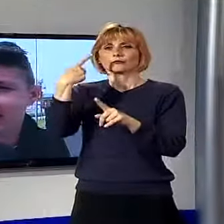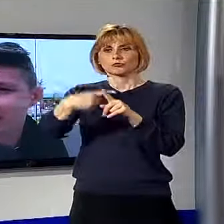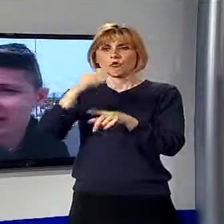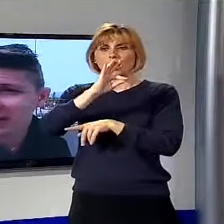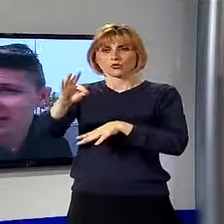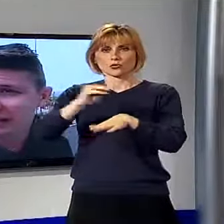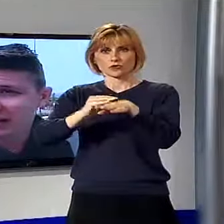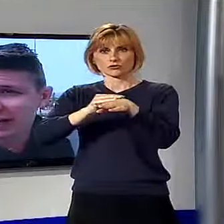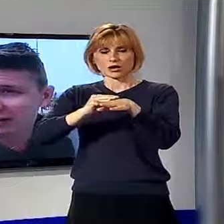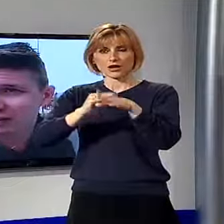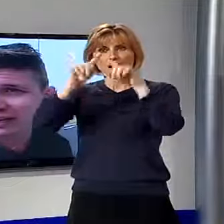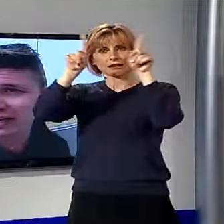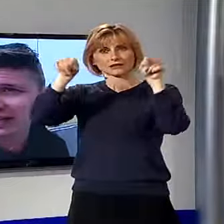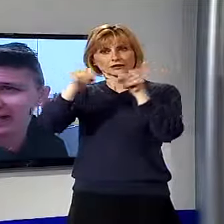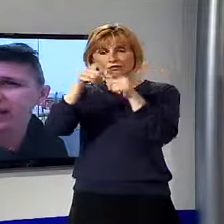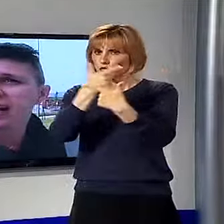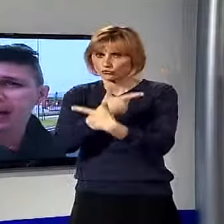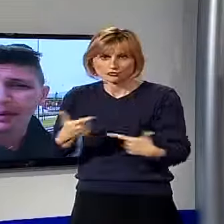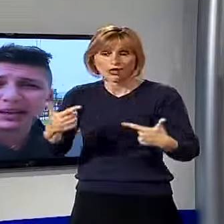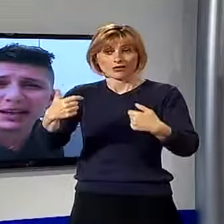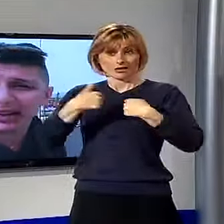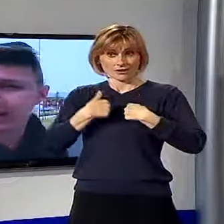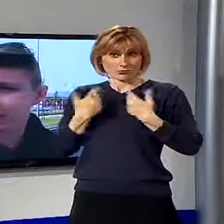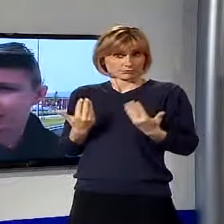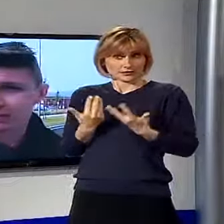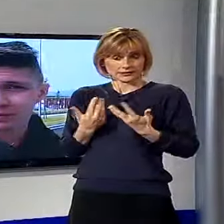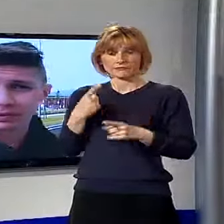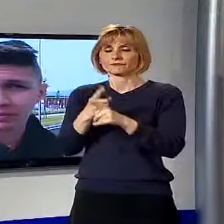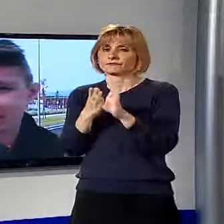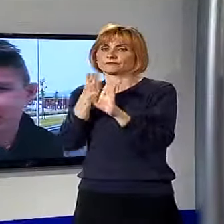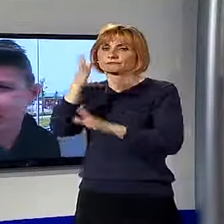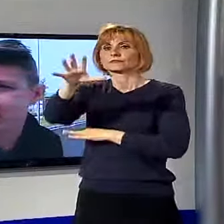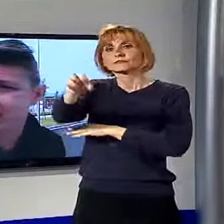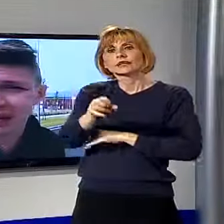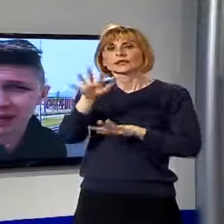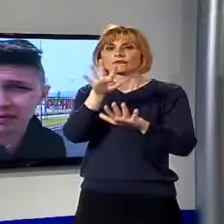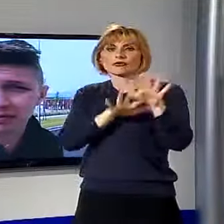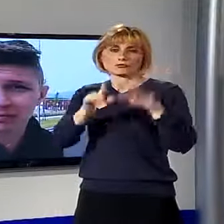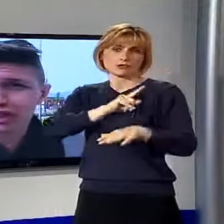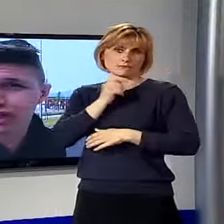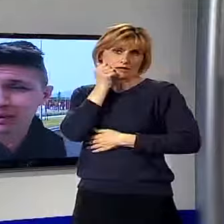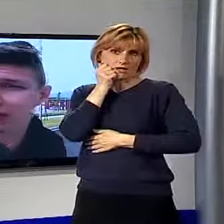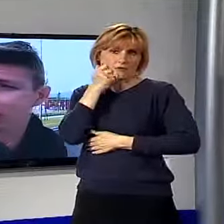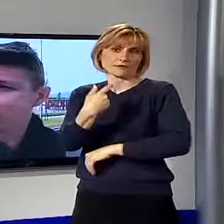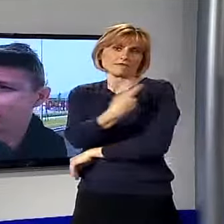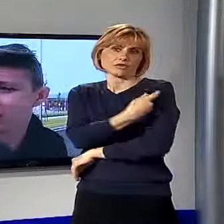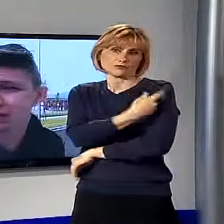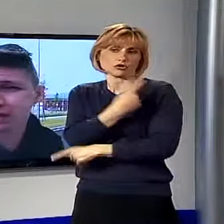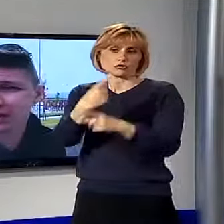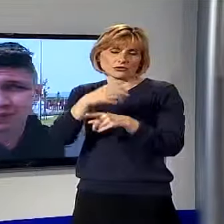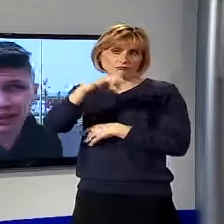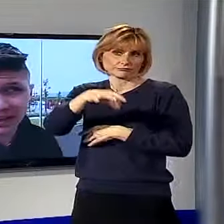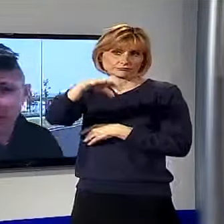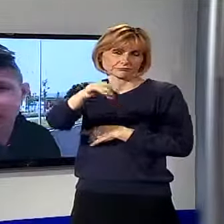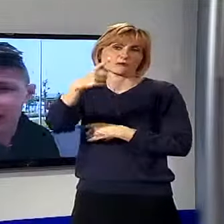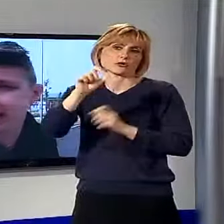cartellino. Nel mio caso devo andare a prendere informazioni per mia madre, che deve fare un vaccino periodico per